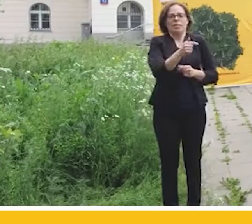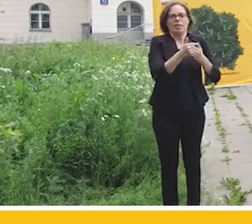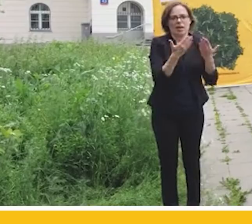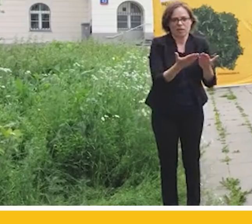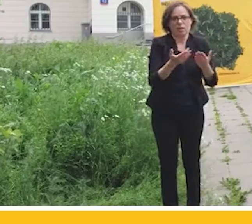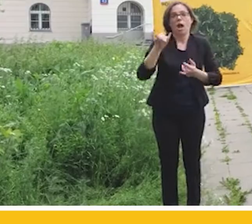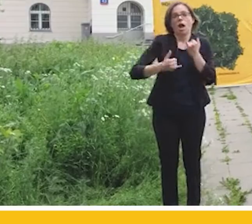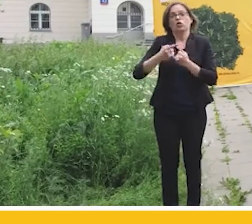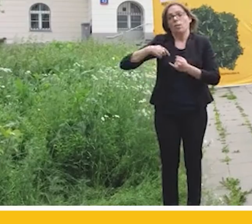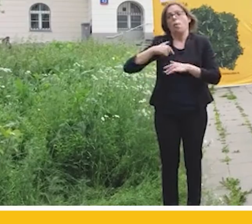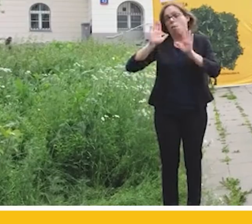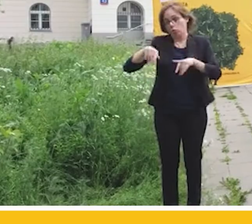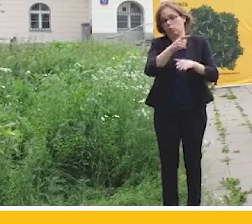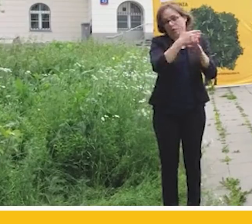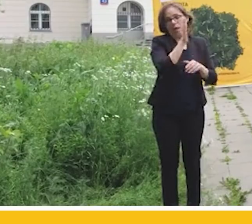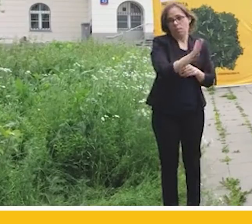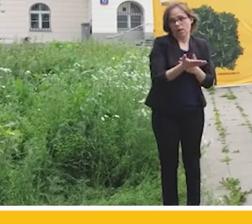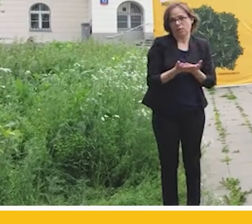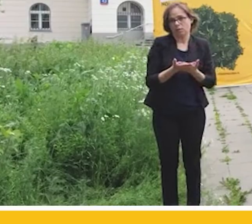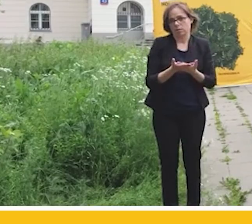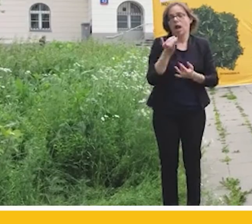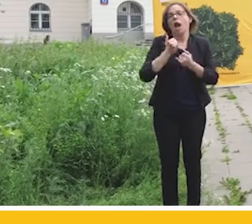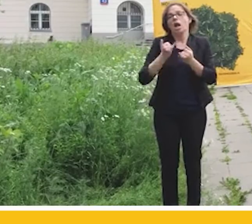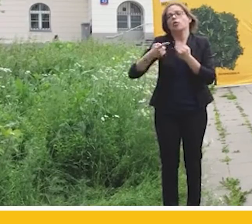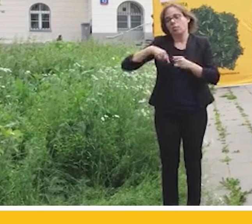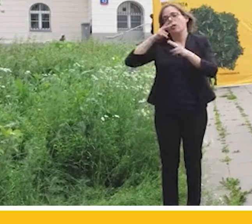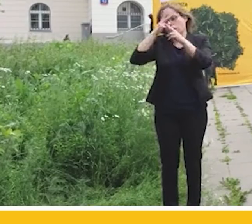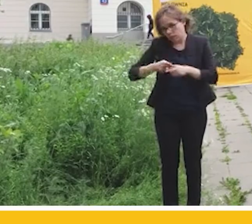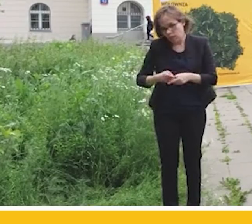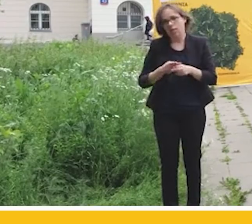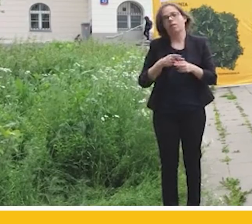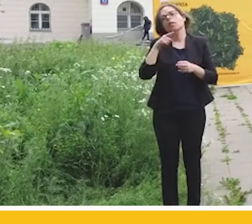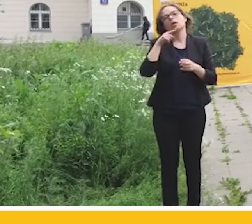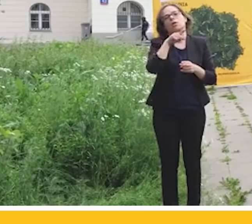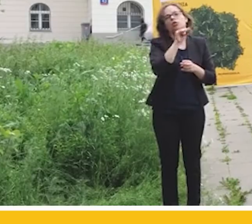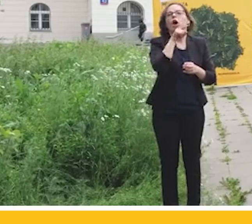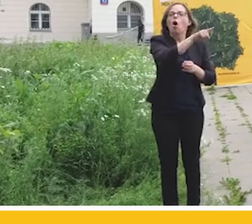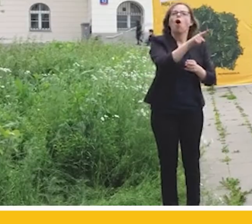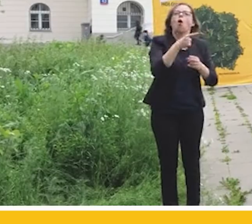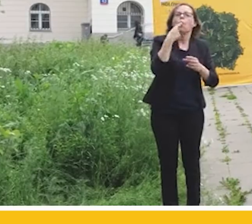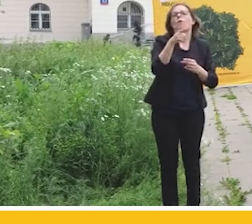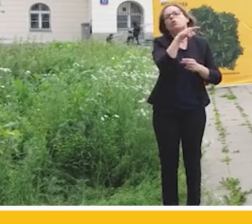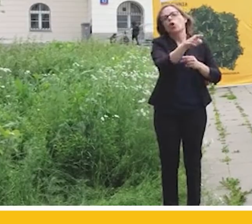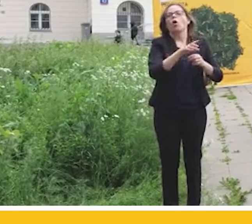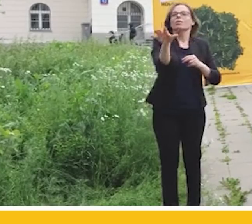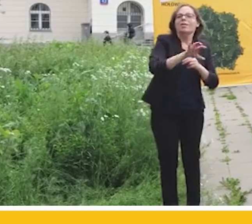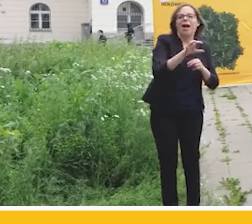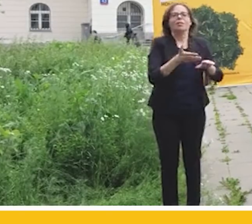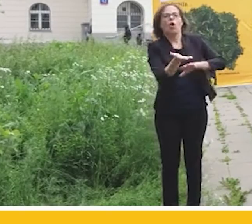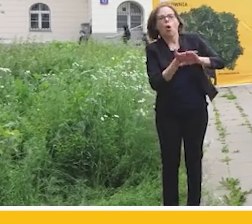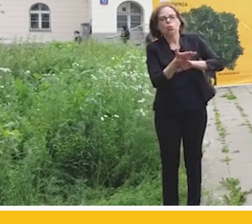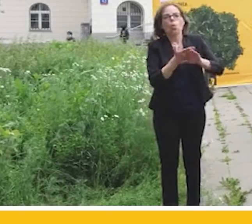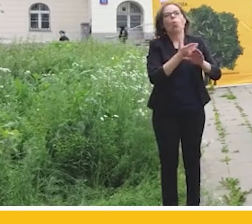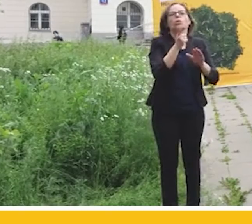kupowanie bajek o tym, że oni kantują, kradną i oszukują dla naszego dobra. Bo przecież tego właśnie od nich potrzebujemy.